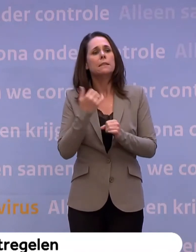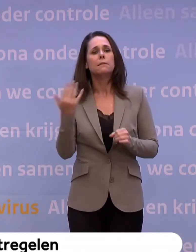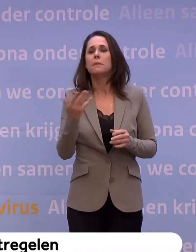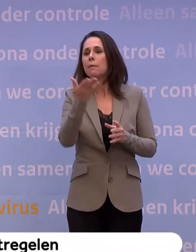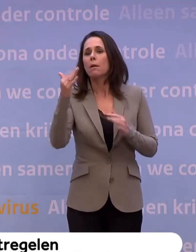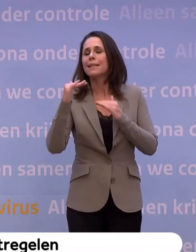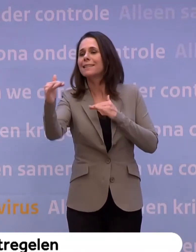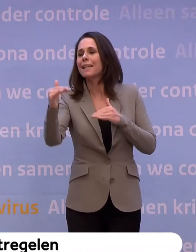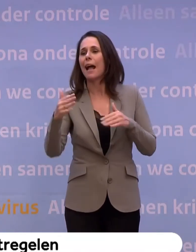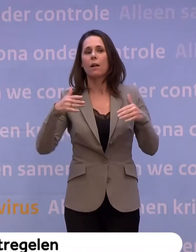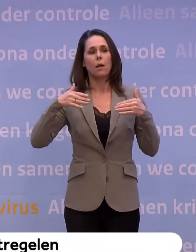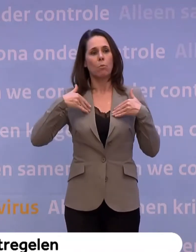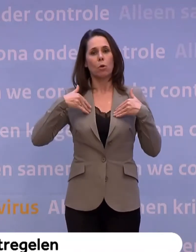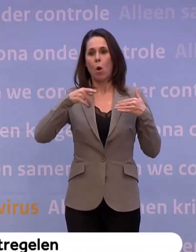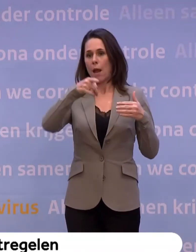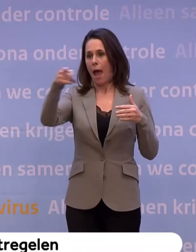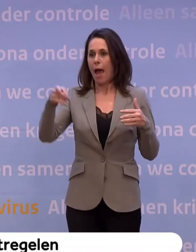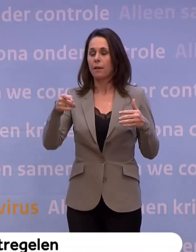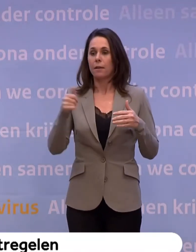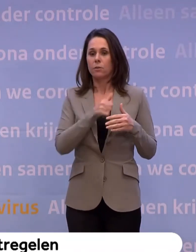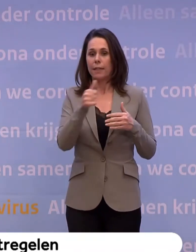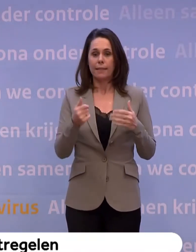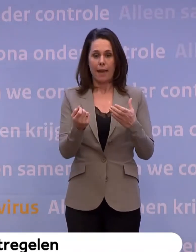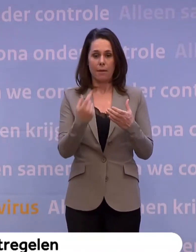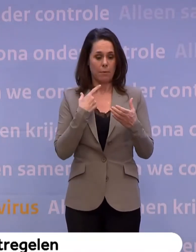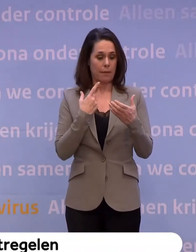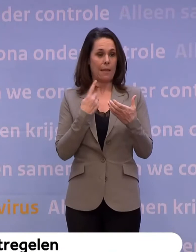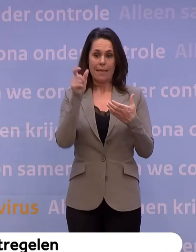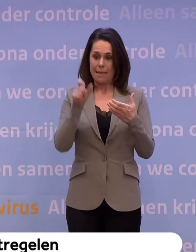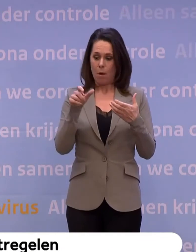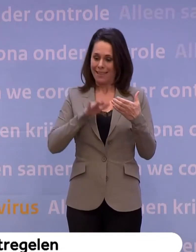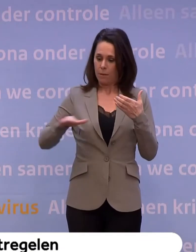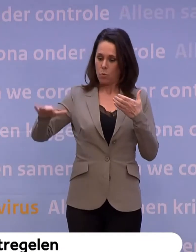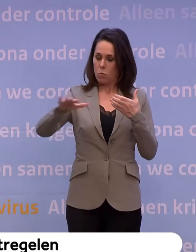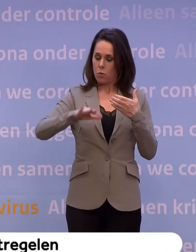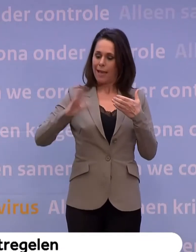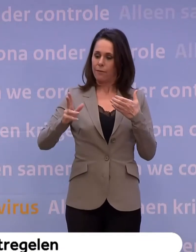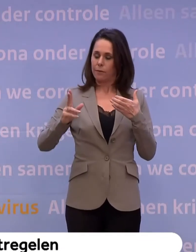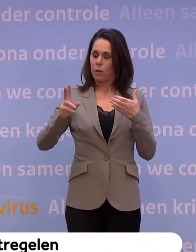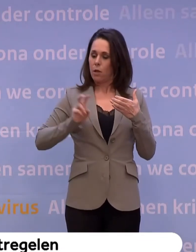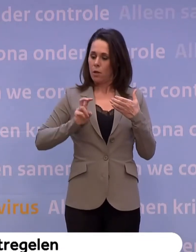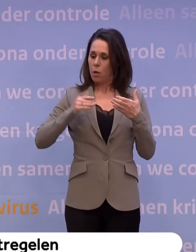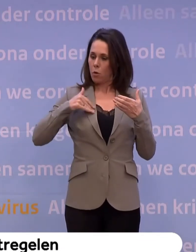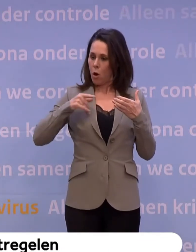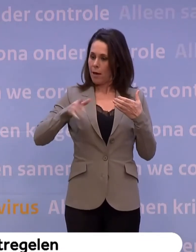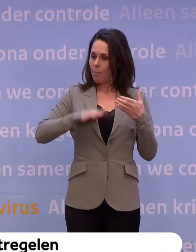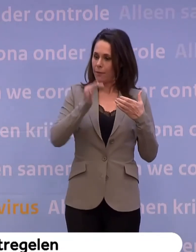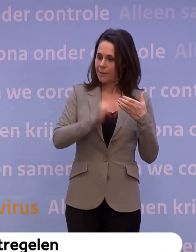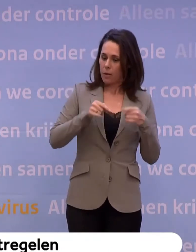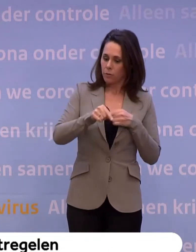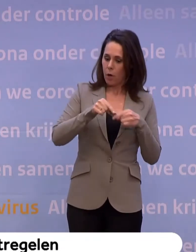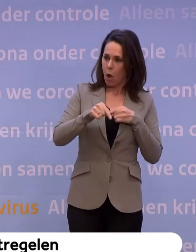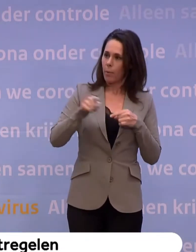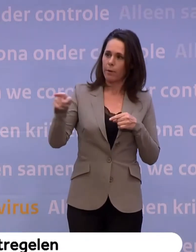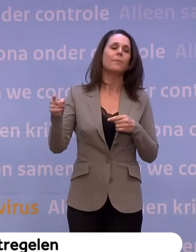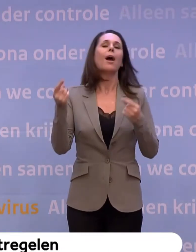hebben... ...en dan krijgen wij allemaal een bericht... ...iemand in uw buurt heeft corona gekregen. Blijft u thuis voorlopig? Dat gaan we dus allemaal